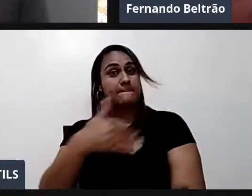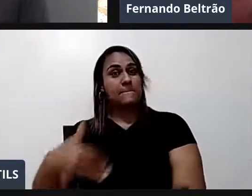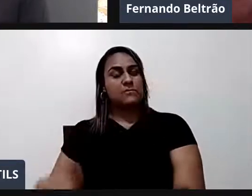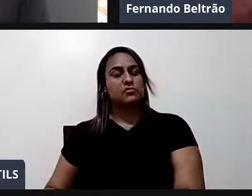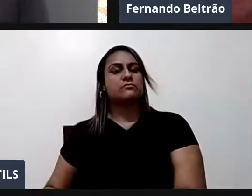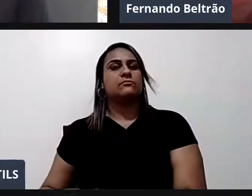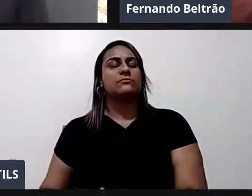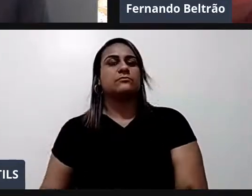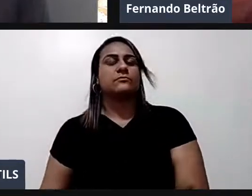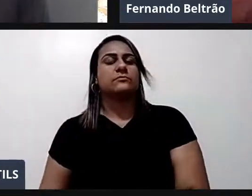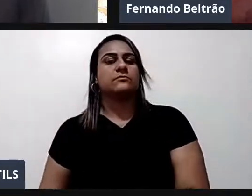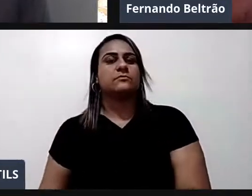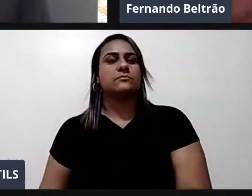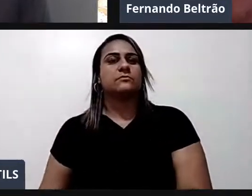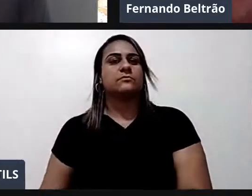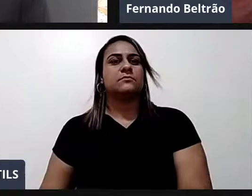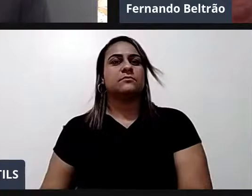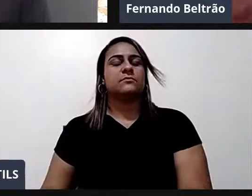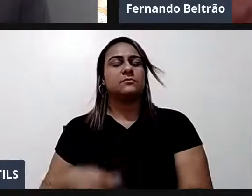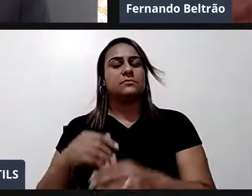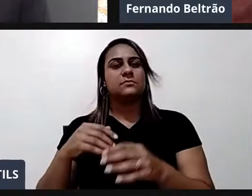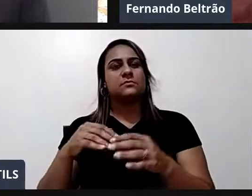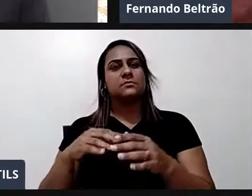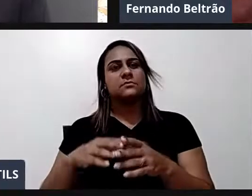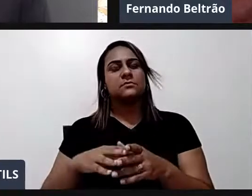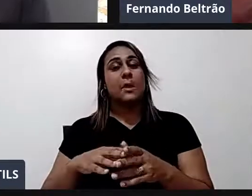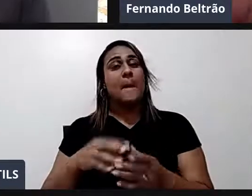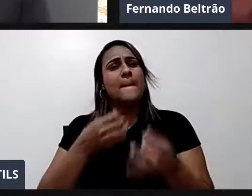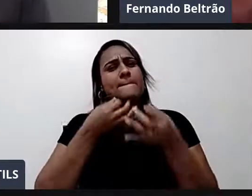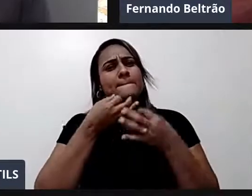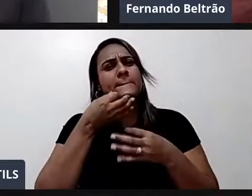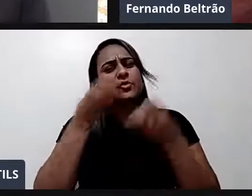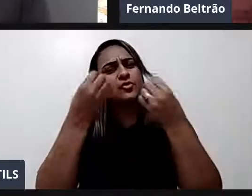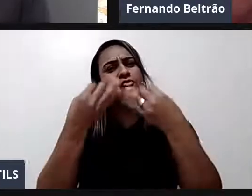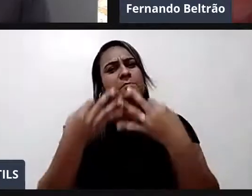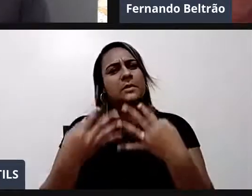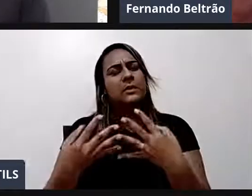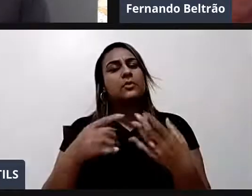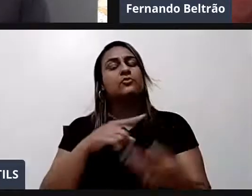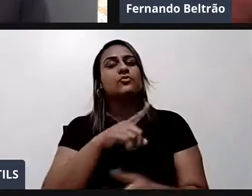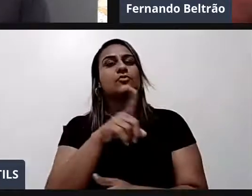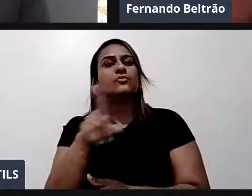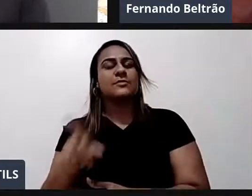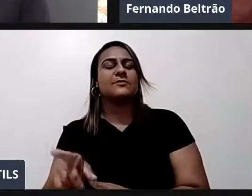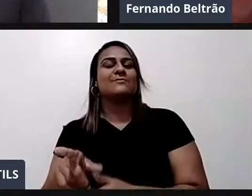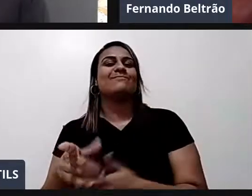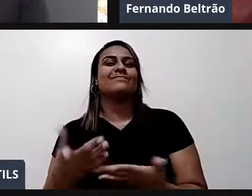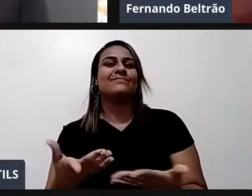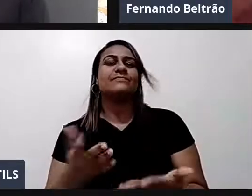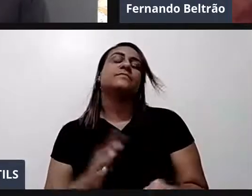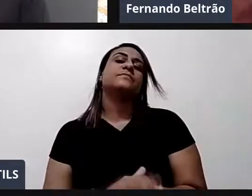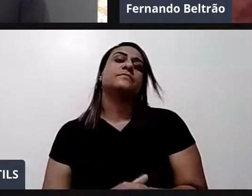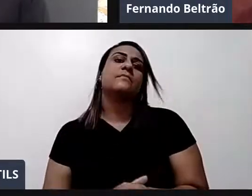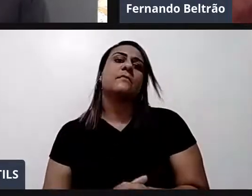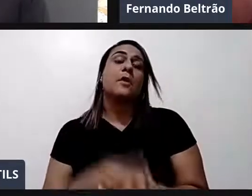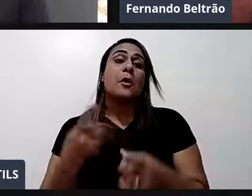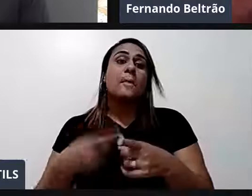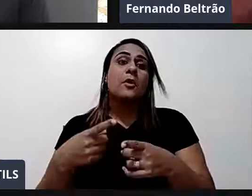Por que estou te contando tudo isso? Isso me levou. Já depois. Como professor. A me aproximar muito.